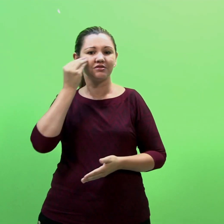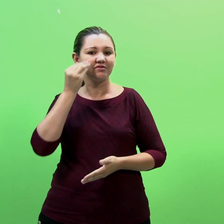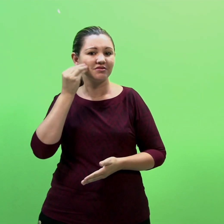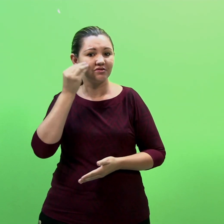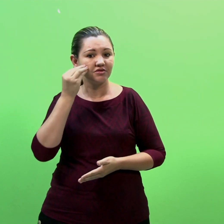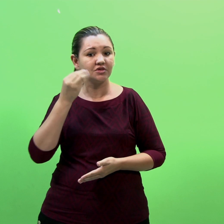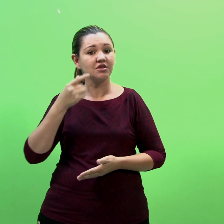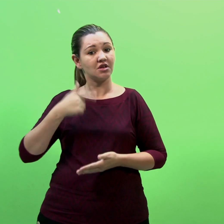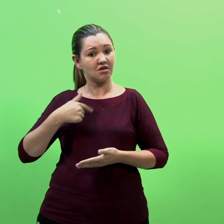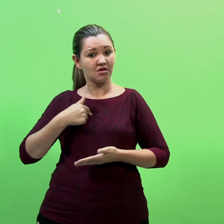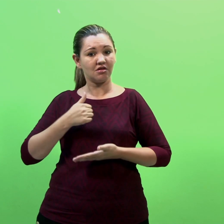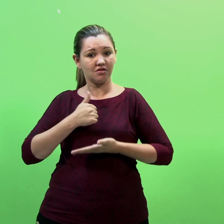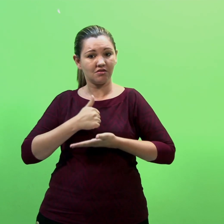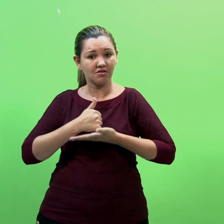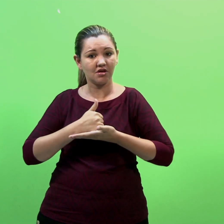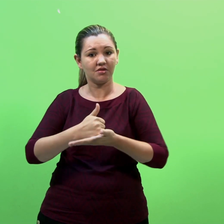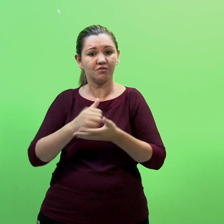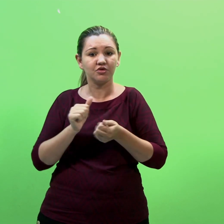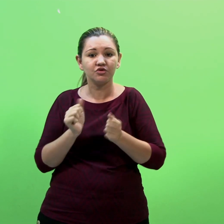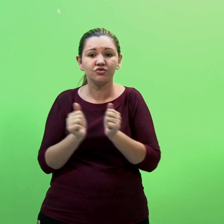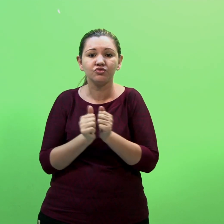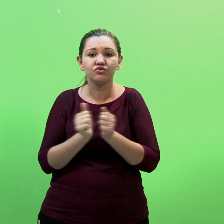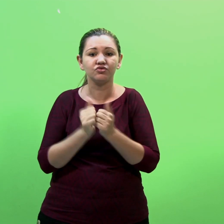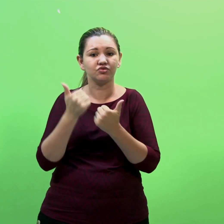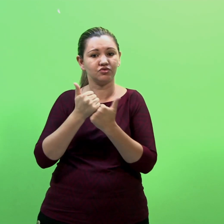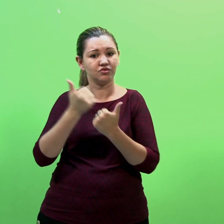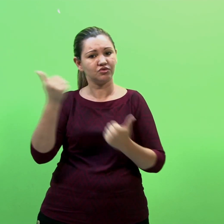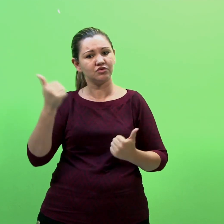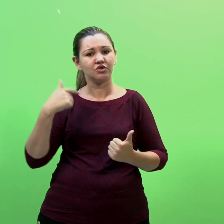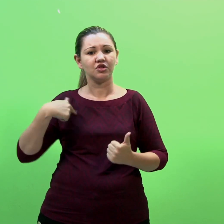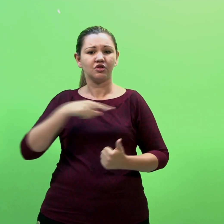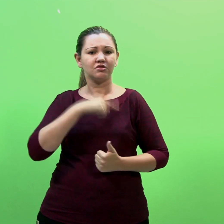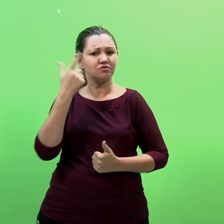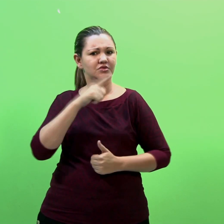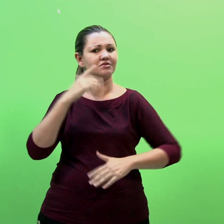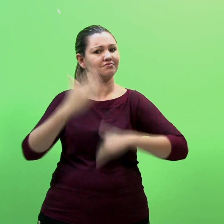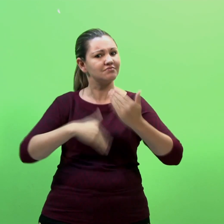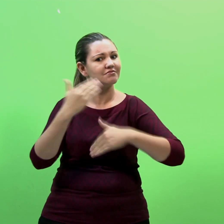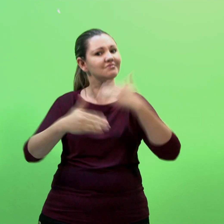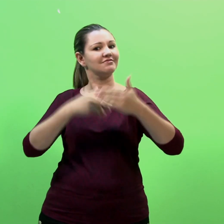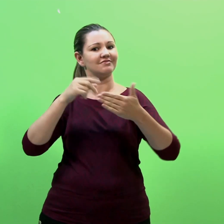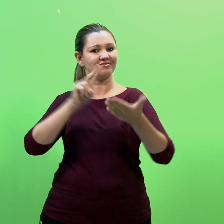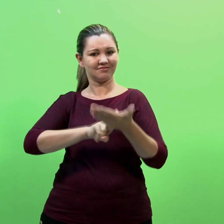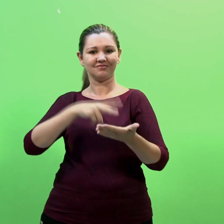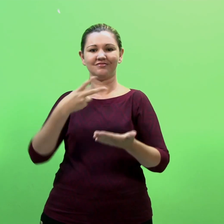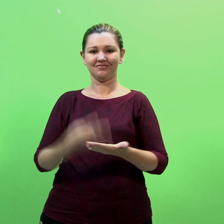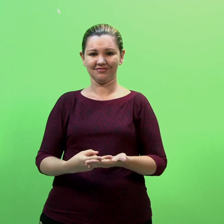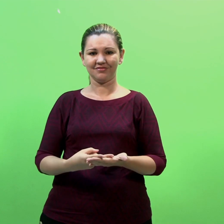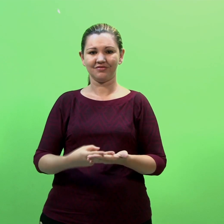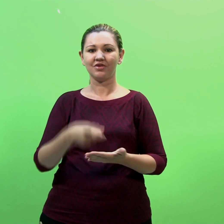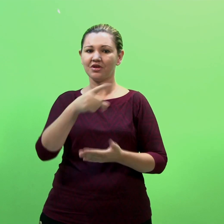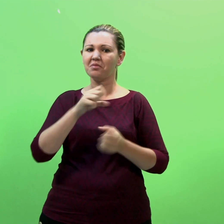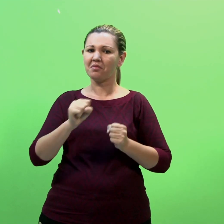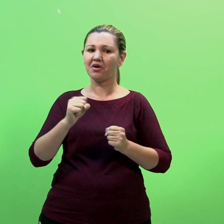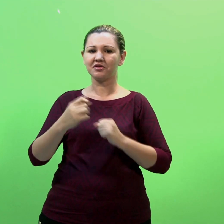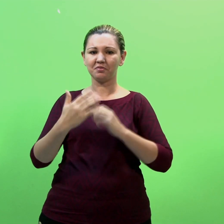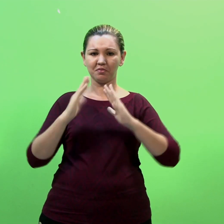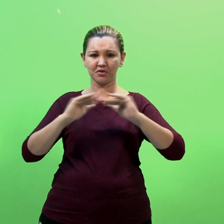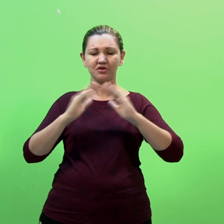e com o apoio dos tutores para desenvolvermos ao máximo nossas habilidades tradutórias. Contem comigo sempre que precisarem.